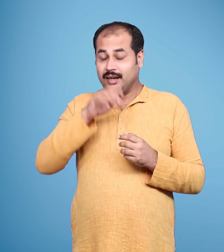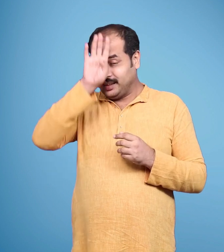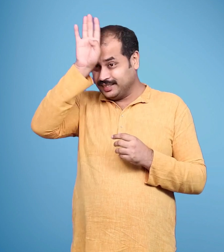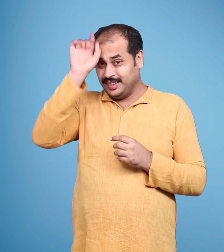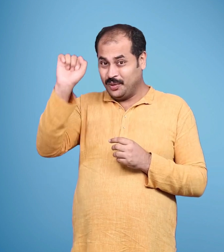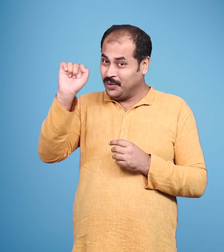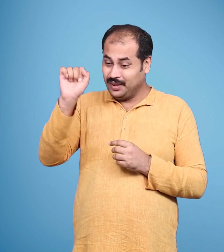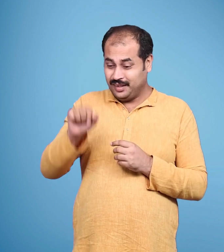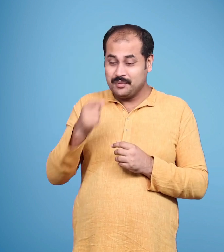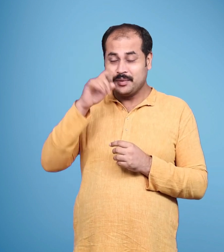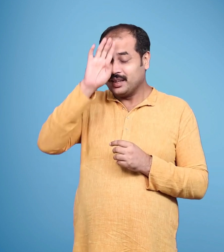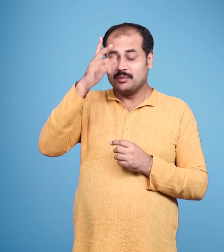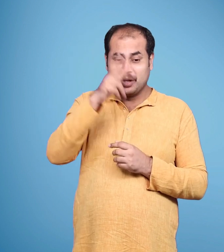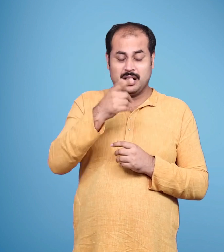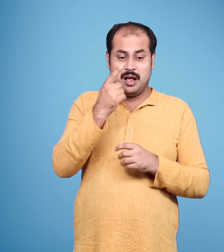महराज ने उन्हें दंड भी नहीं दिया